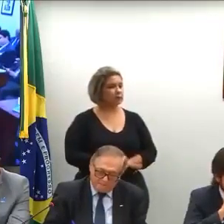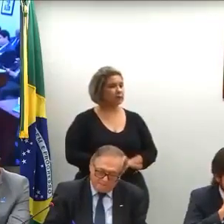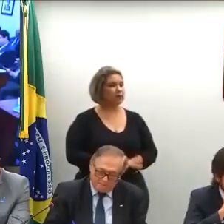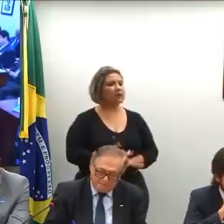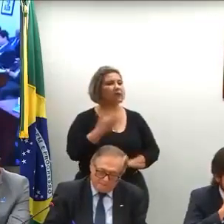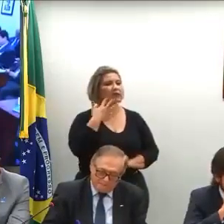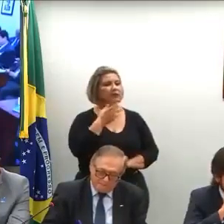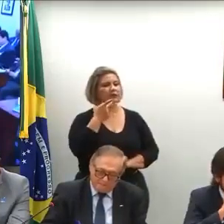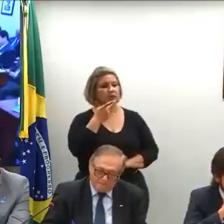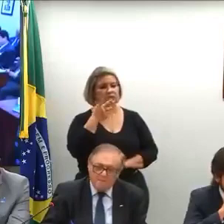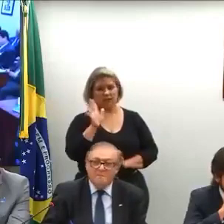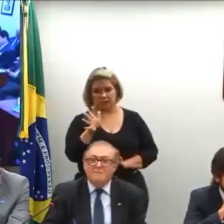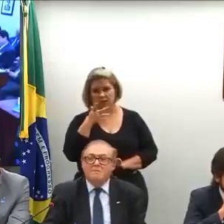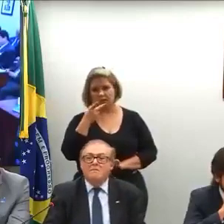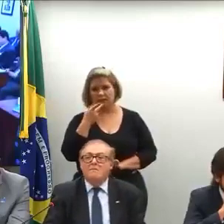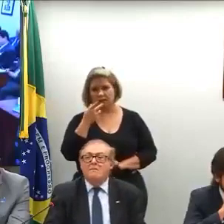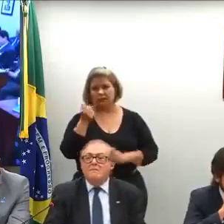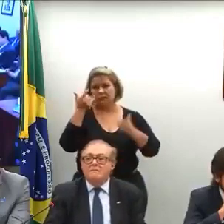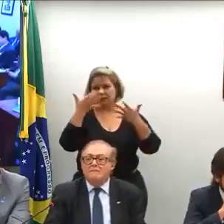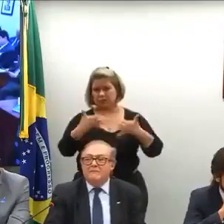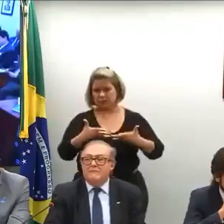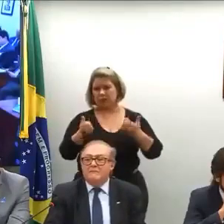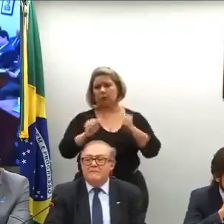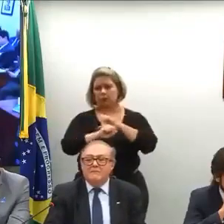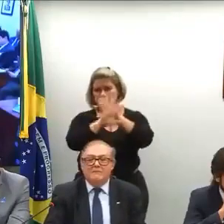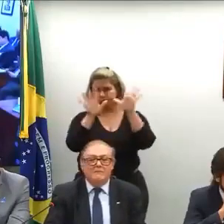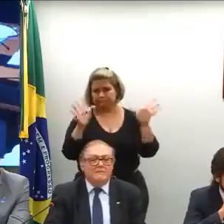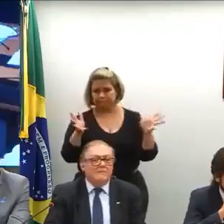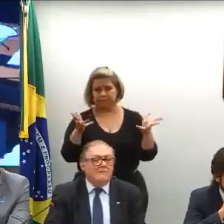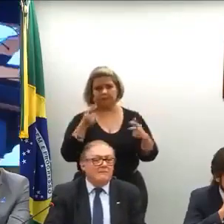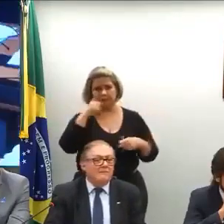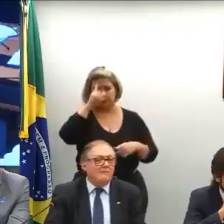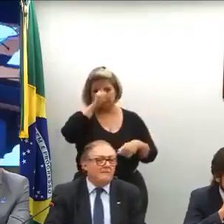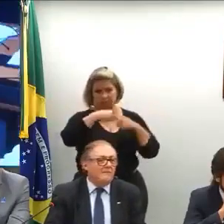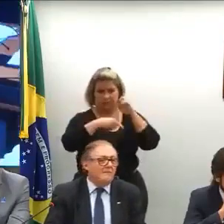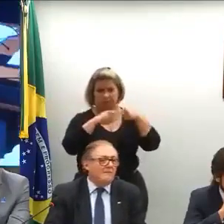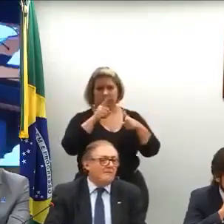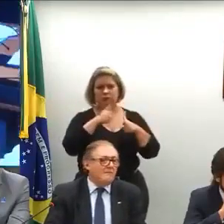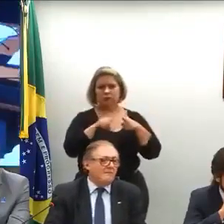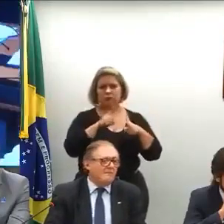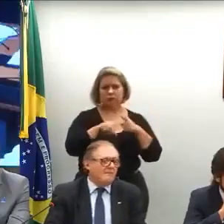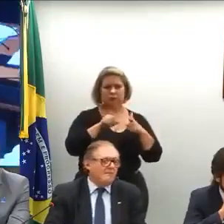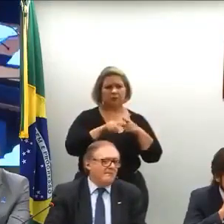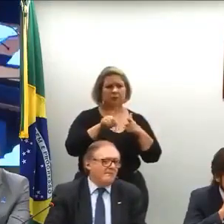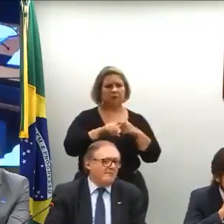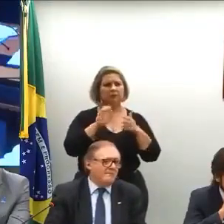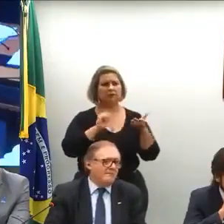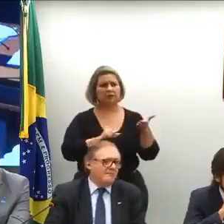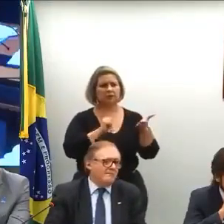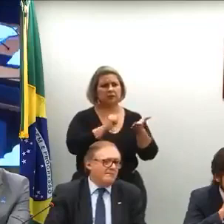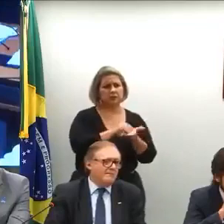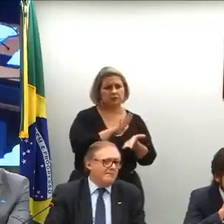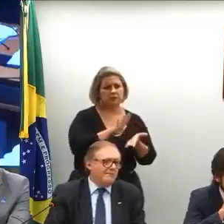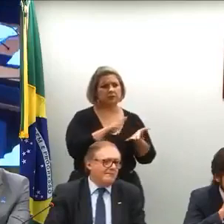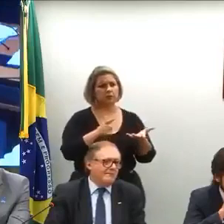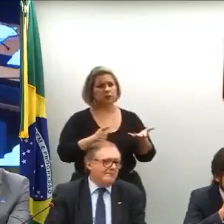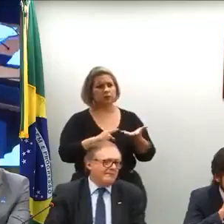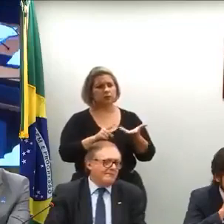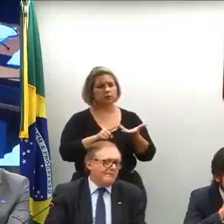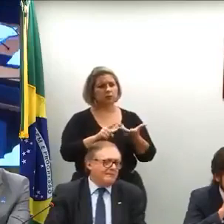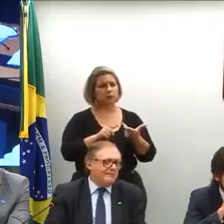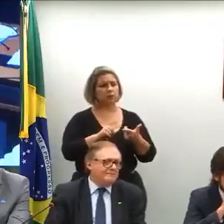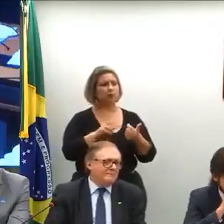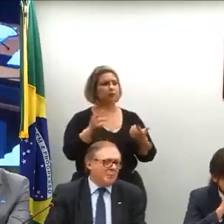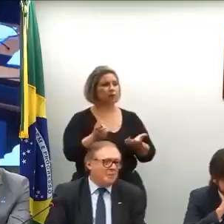parte que os deputados já trouxeram de forma tão brilhante sobre os desmandos, as polêmicas, as demissões, tudo o que a gente está